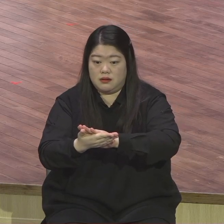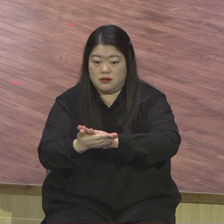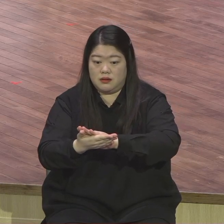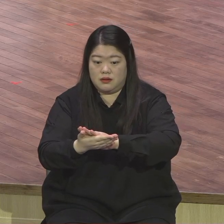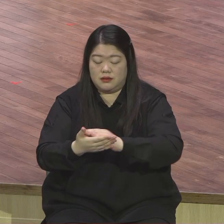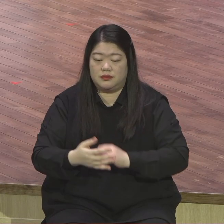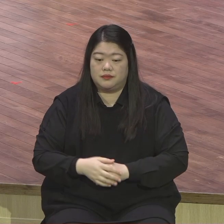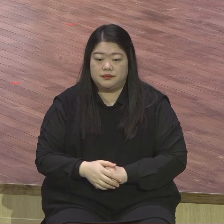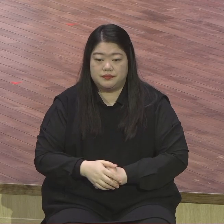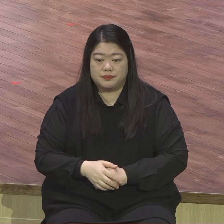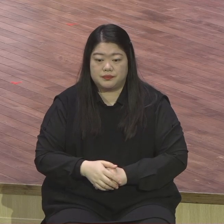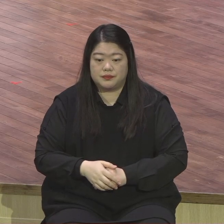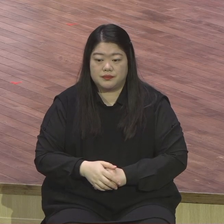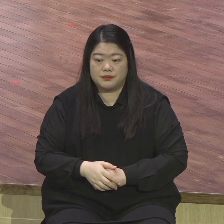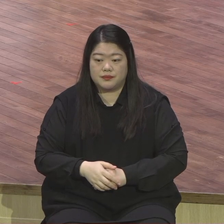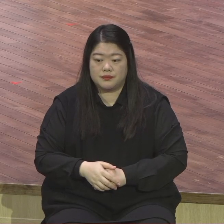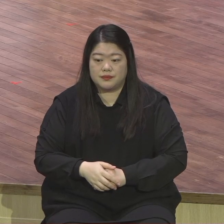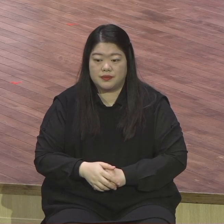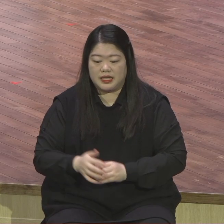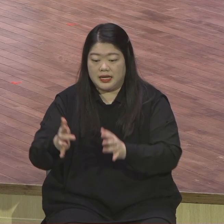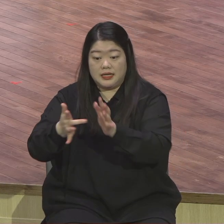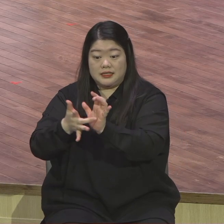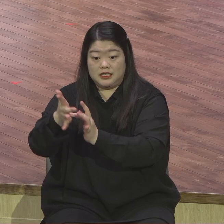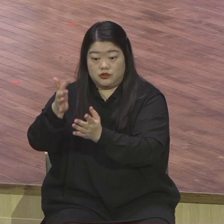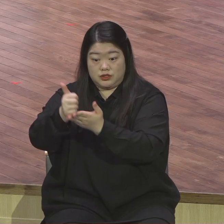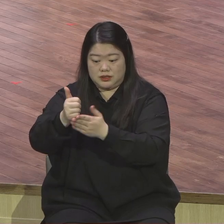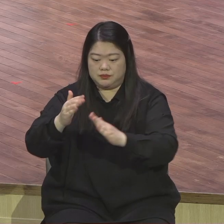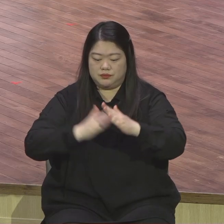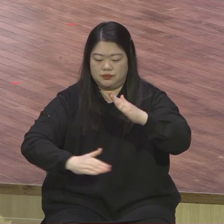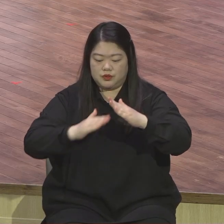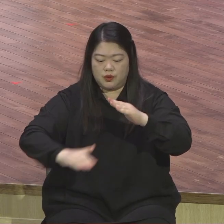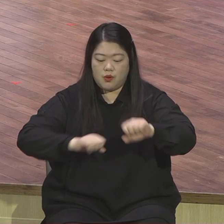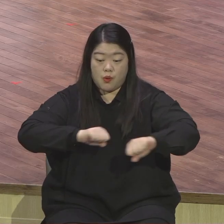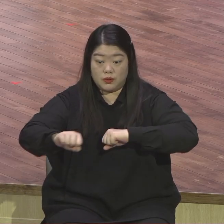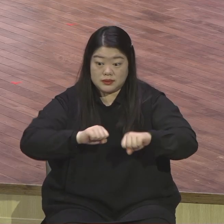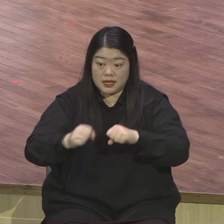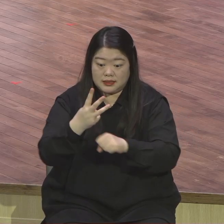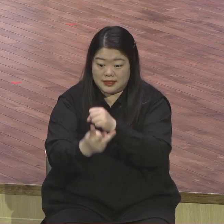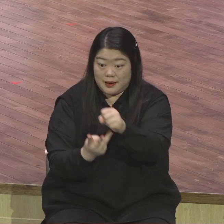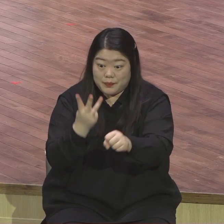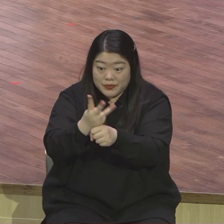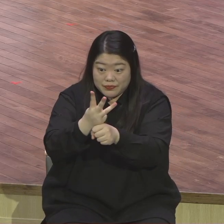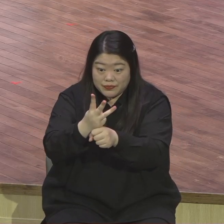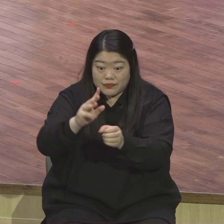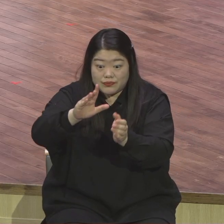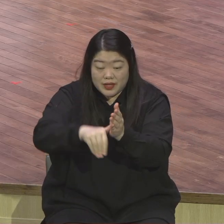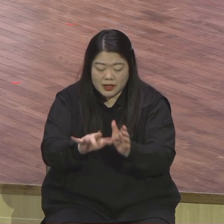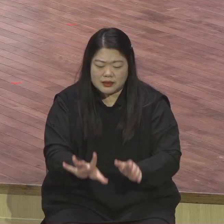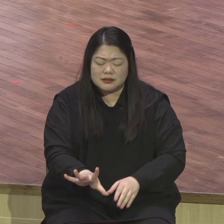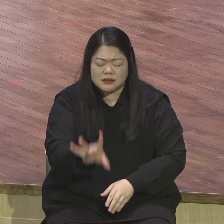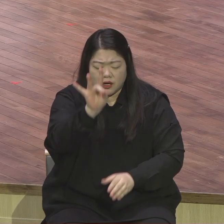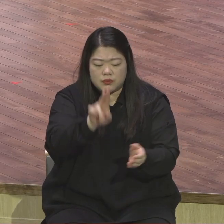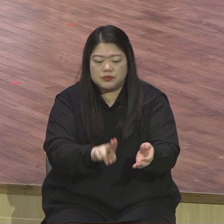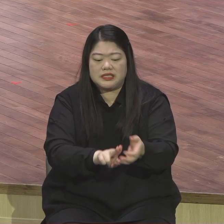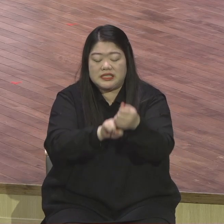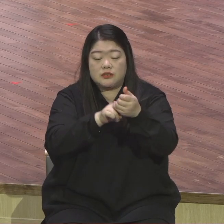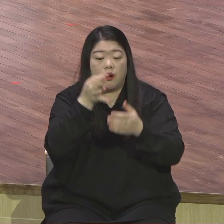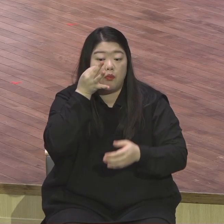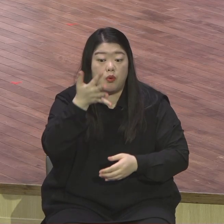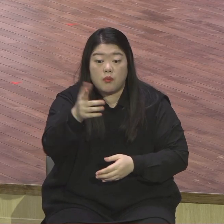예수님께서 공생의 사역을 시작하시면서 처음으로 베푸신 기적도 변화의 기적입니다 이